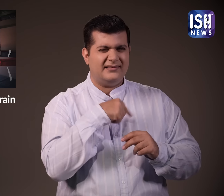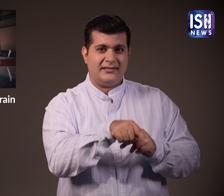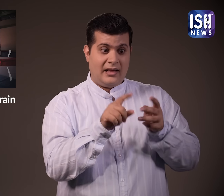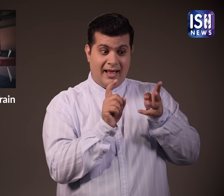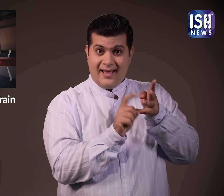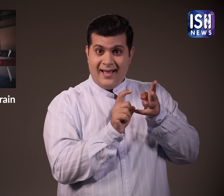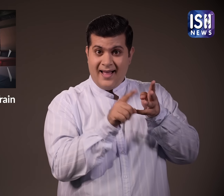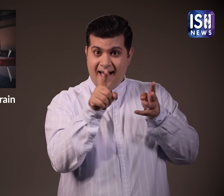समय